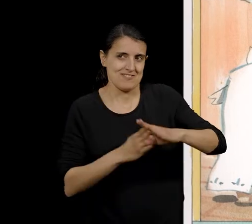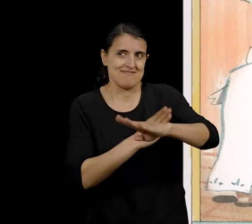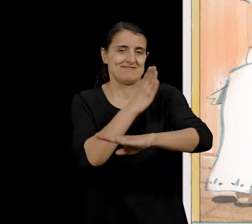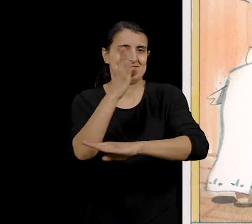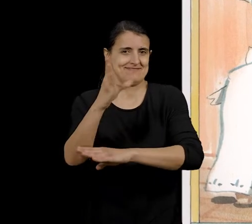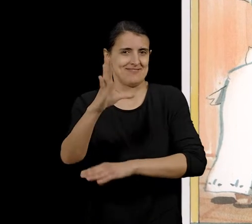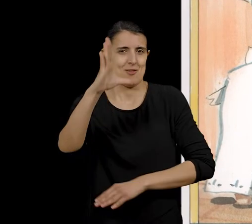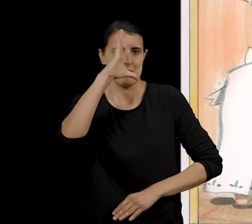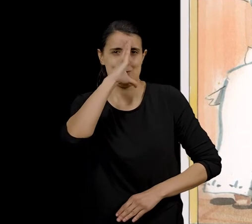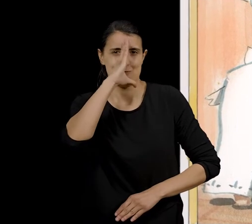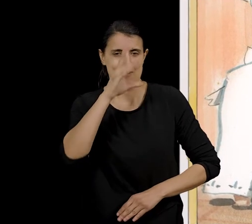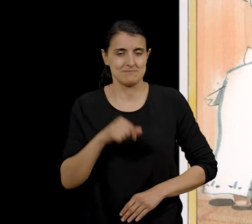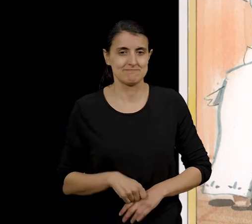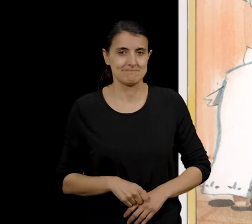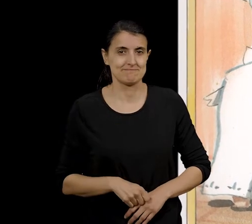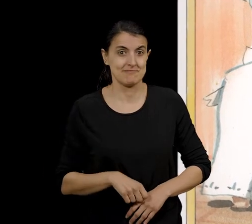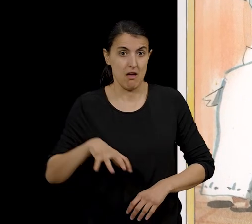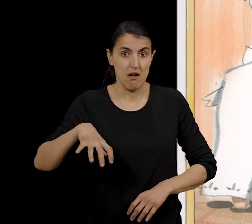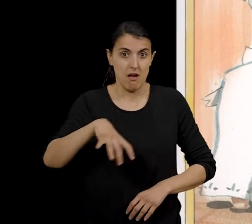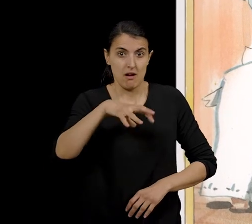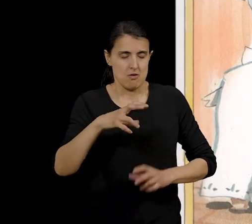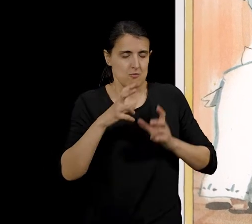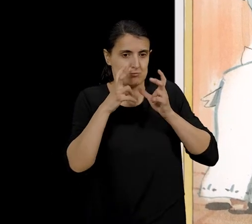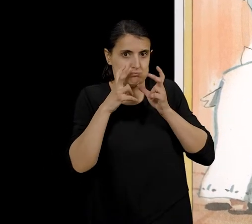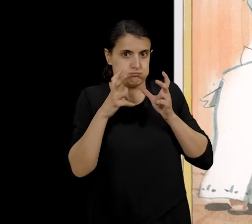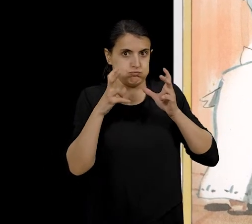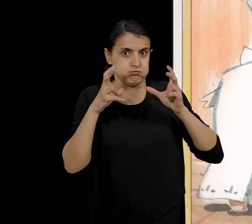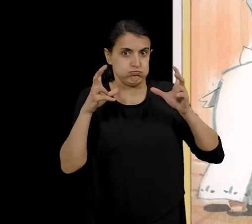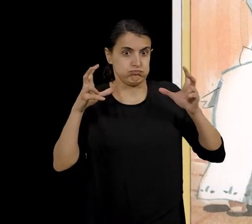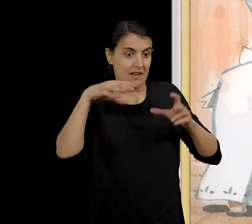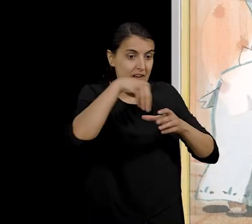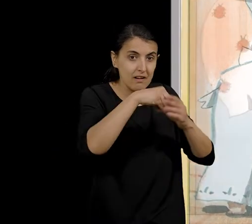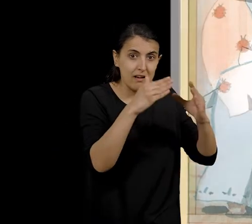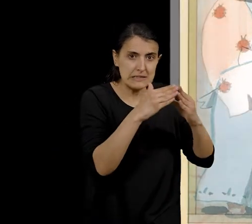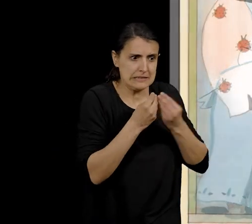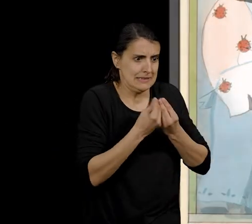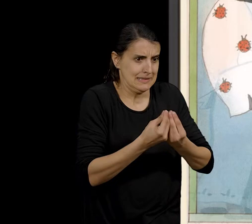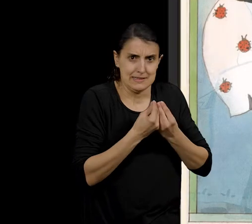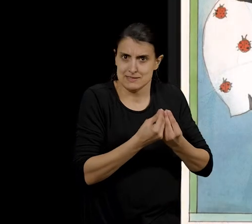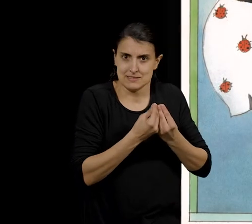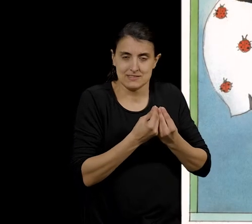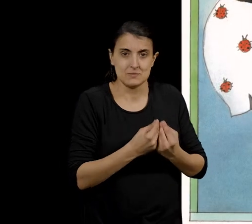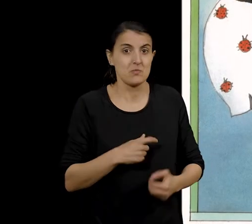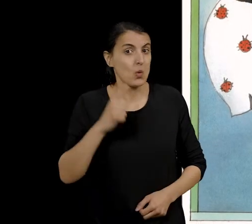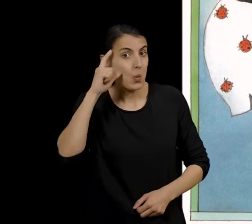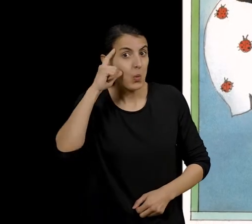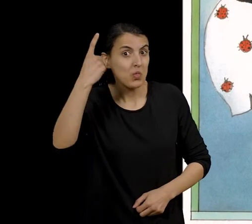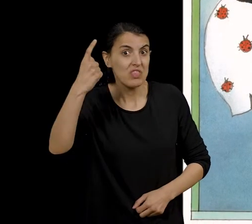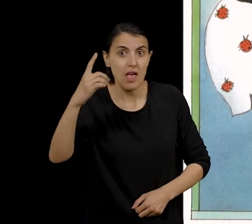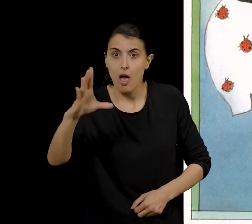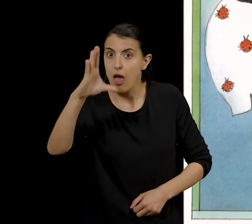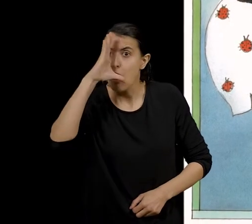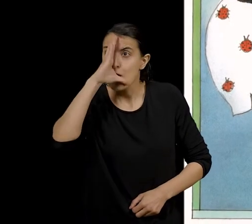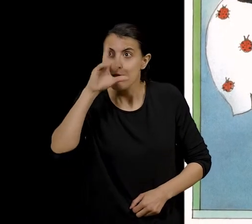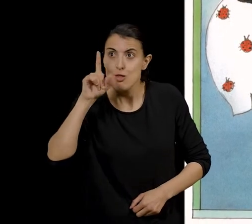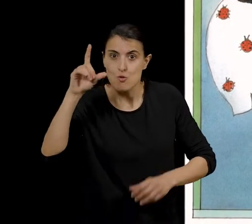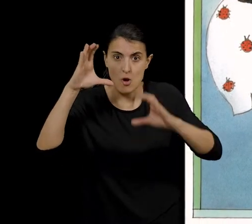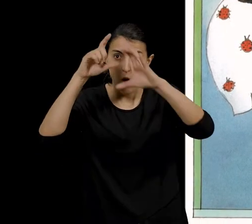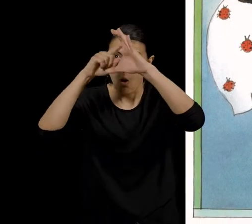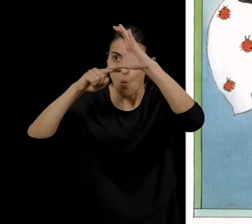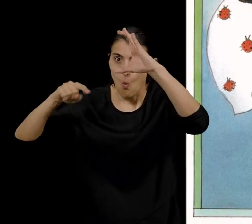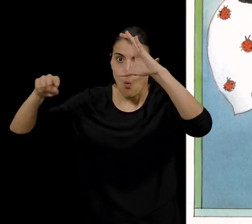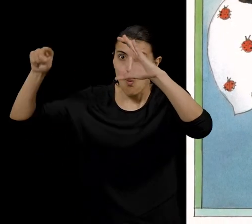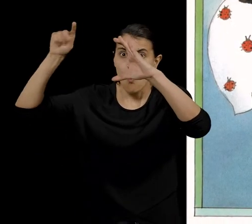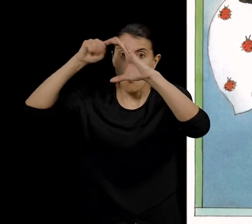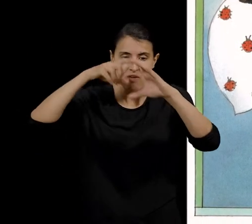L'aranya es va engreixar que Déu-n'hi-do i ja no cabia a cas seva. Una nit a lluna plena, l'aranya va començar a